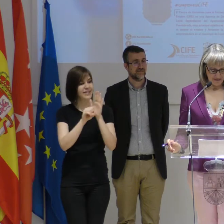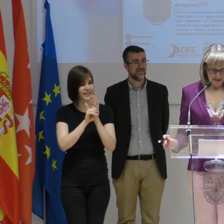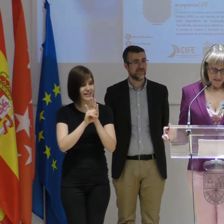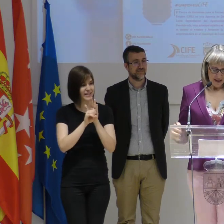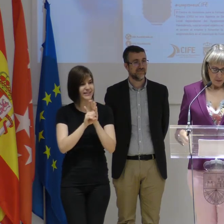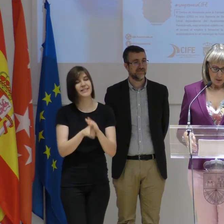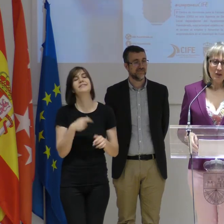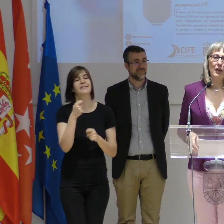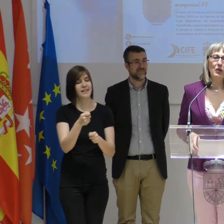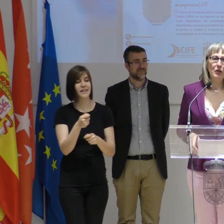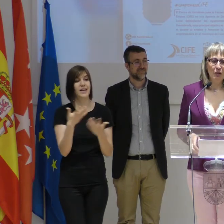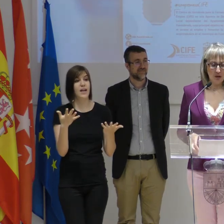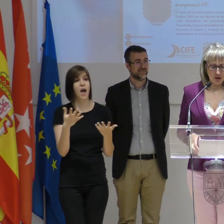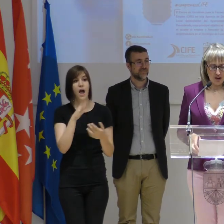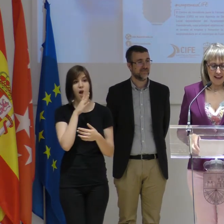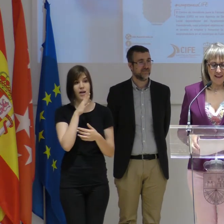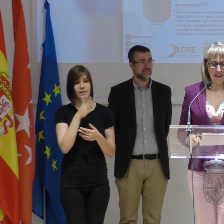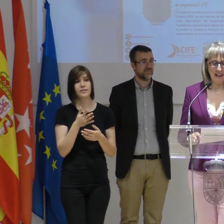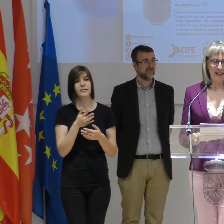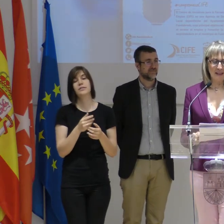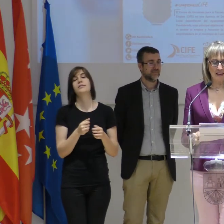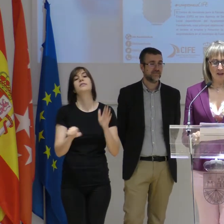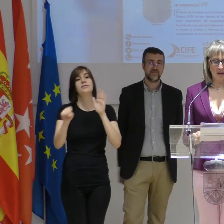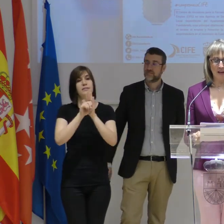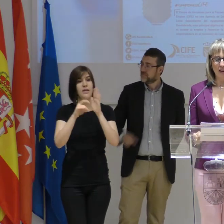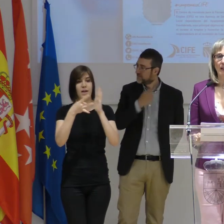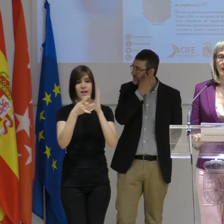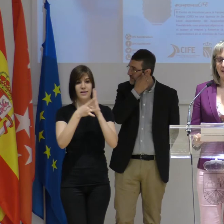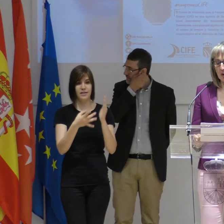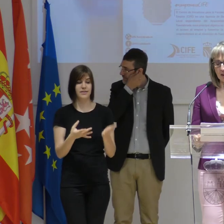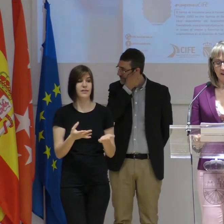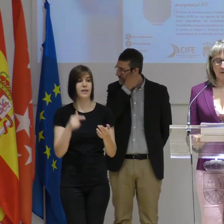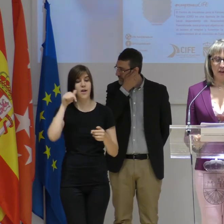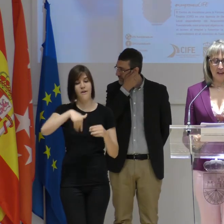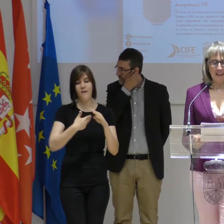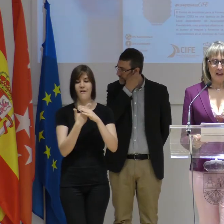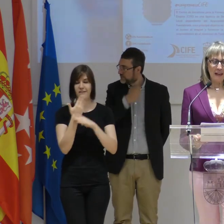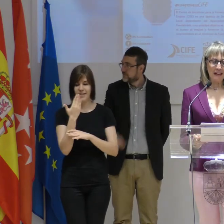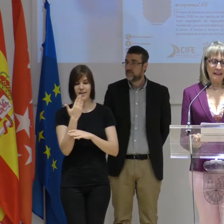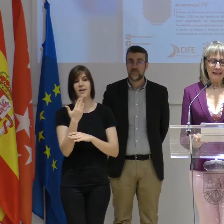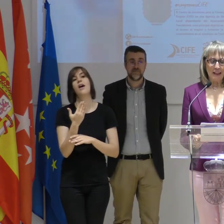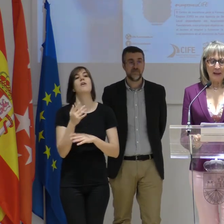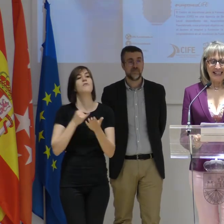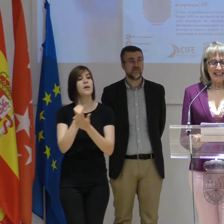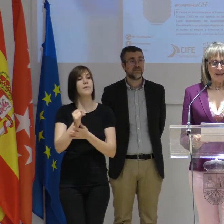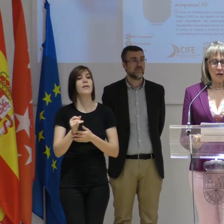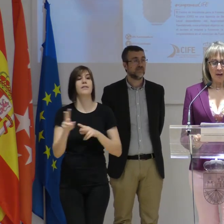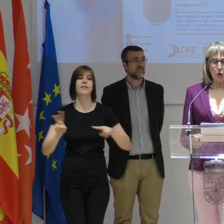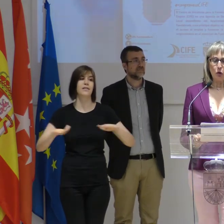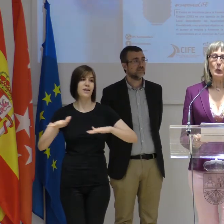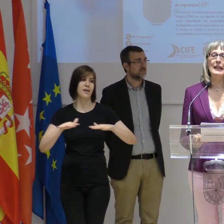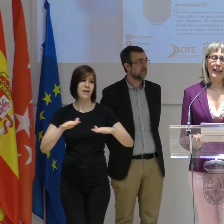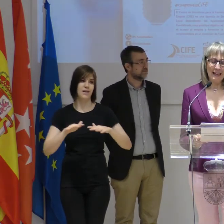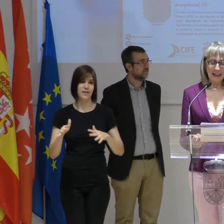desde luego que siempre. Bueno, vamos ahora con otro sello de calidad que se distingue hoy en esta jornada, fue en la brada dinámica, es para Sánchez y